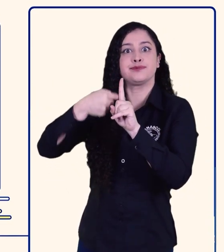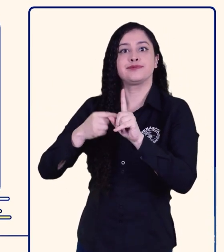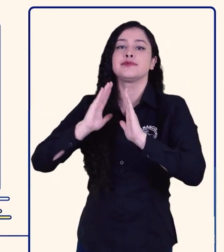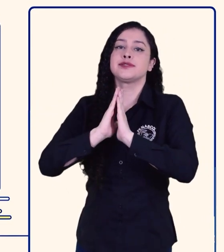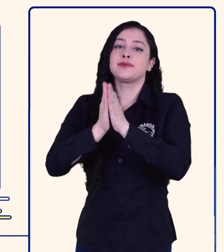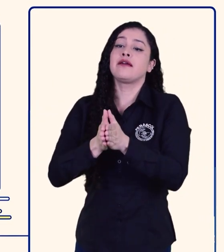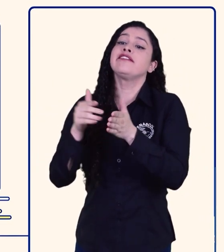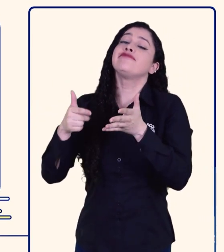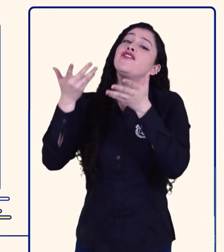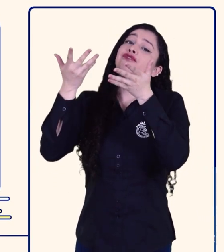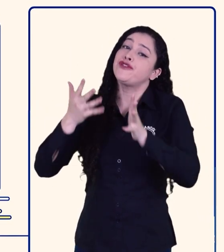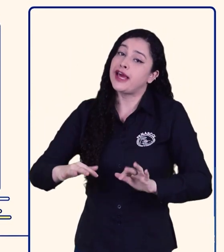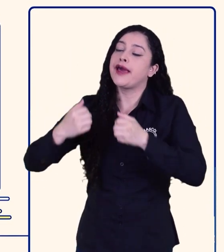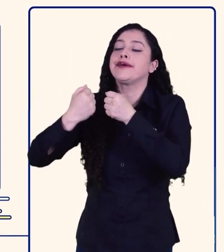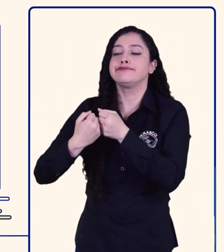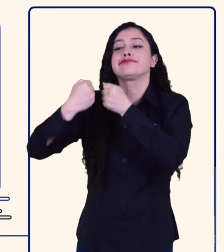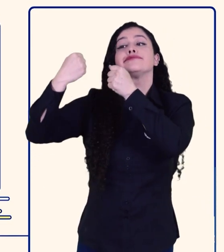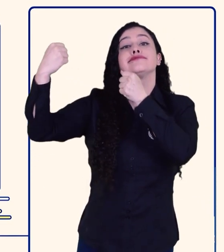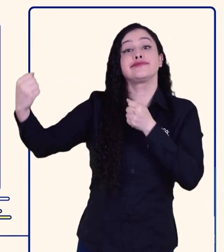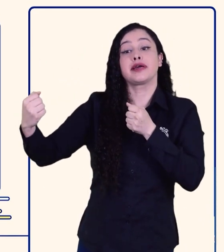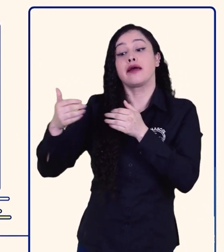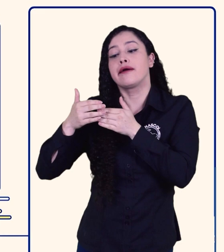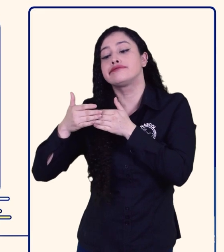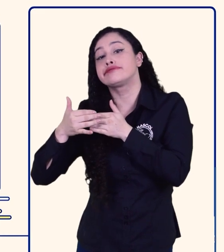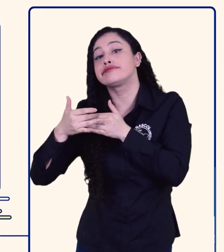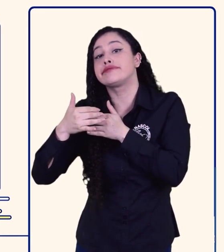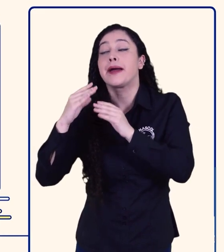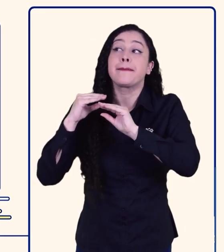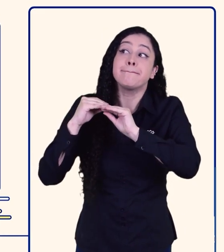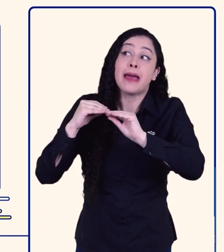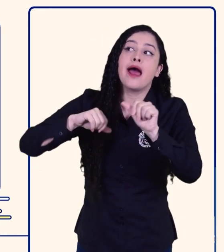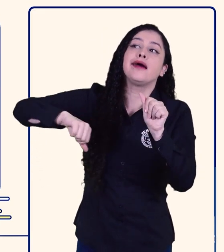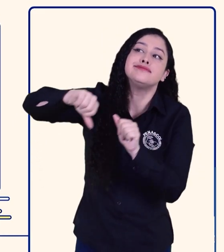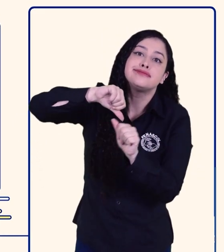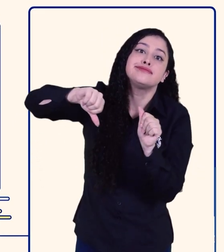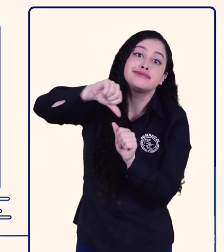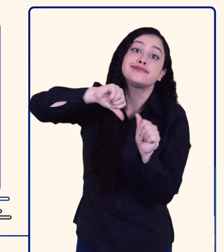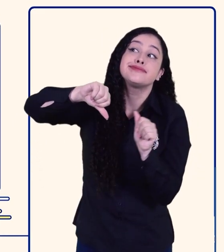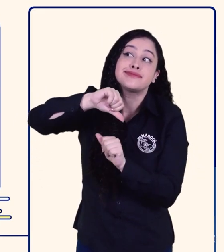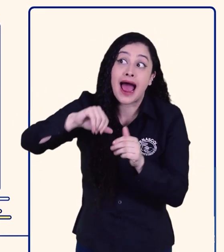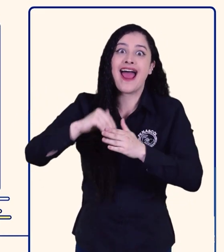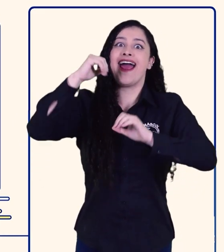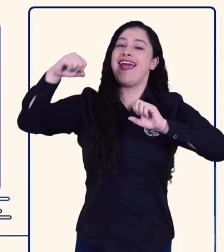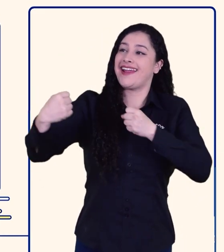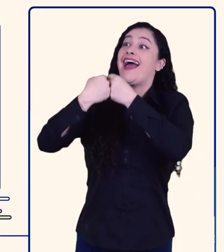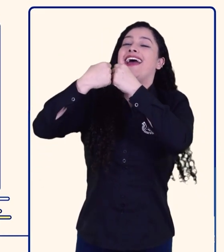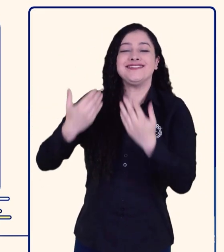lo que generaba que se finalizaran las acciones hasta un nuevo convenio en el siguiente año.